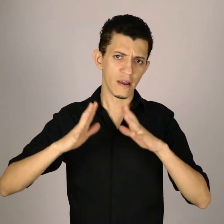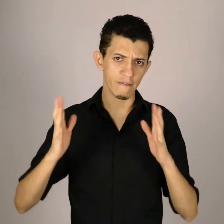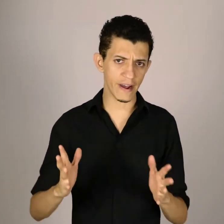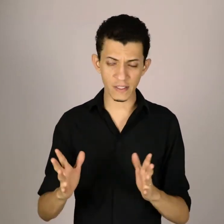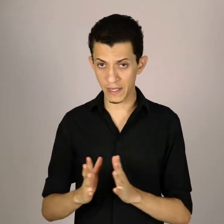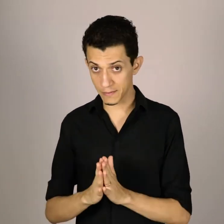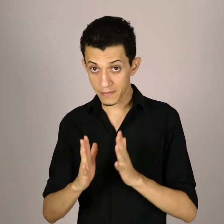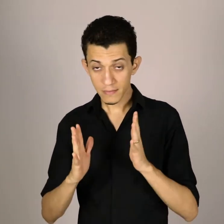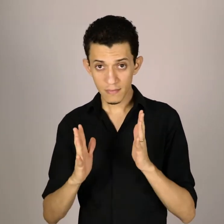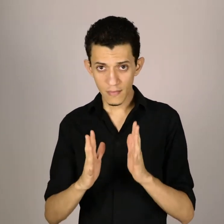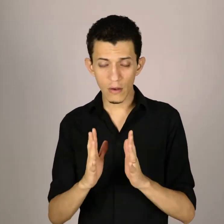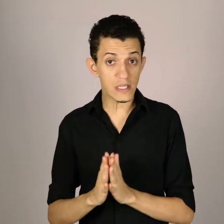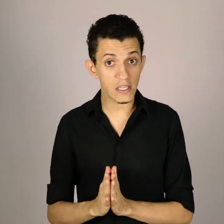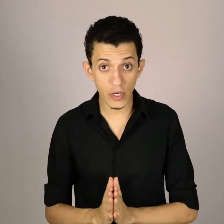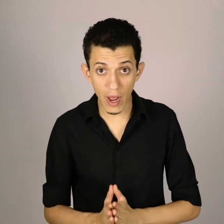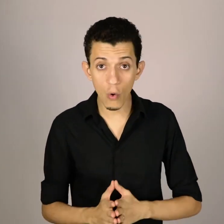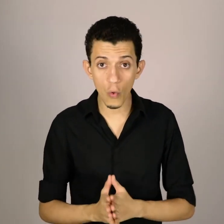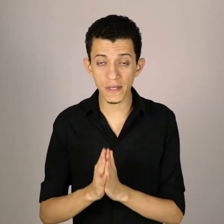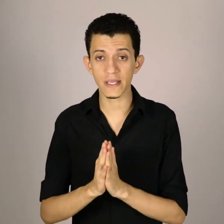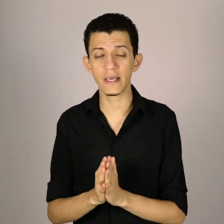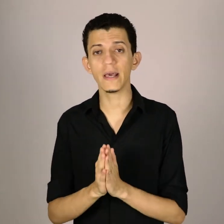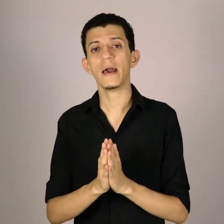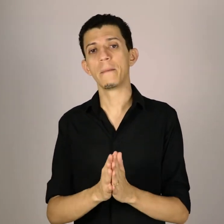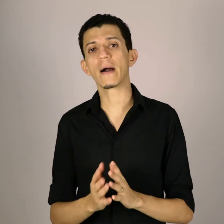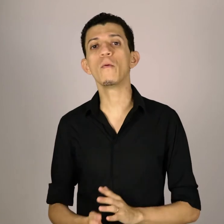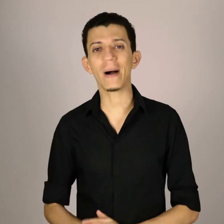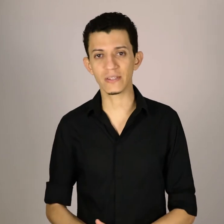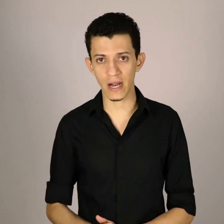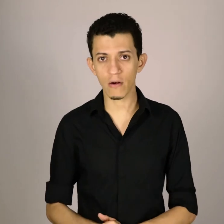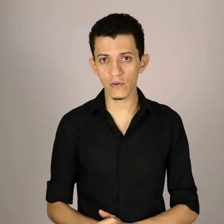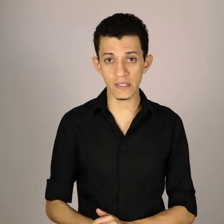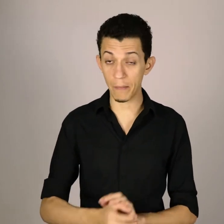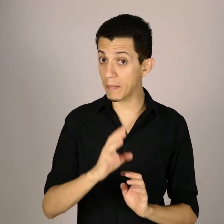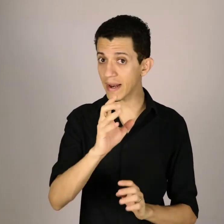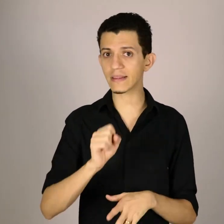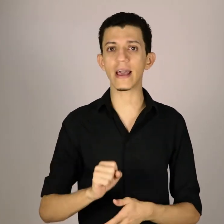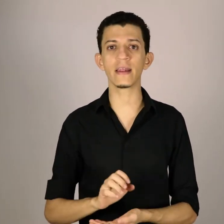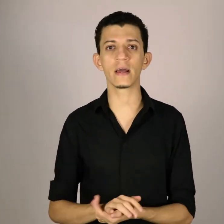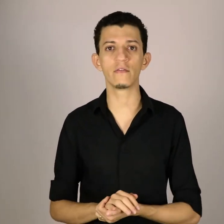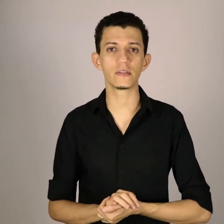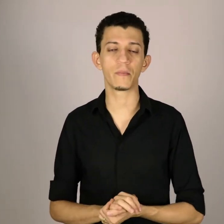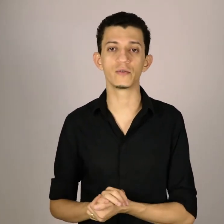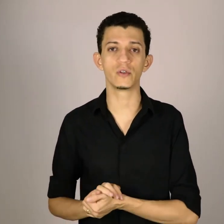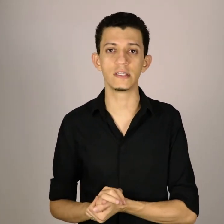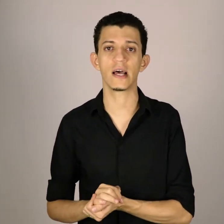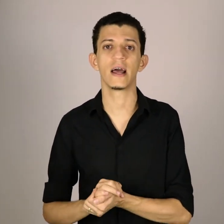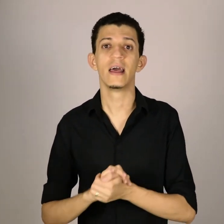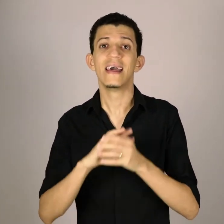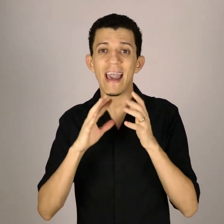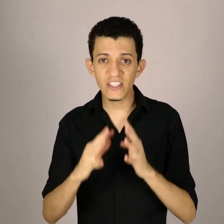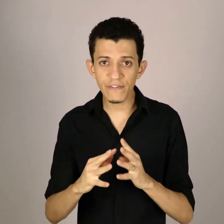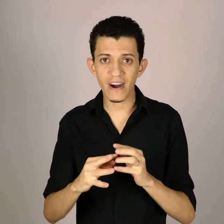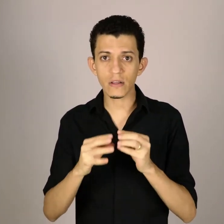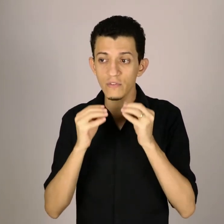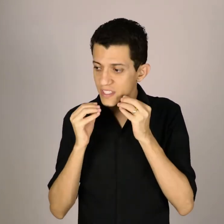várias mesmo. Vou selecionar algumas aqui para compartilhar com você. A primeira técnica que você pode utilizar é, de fato, você